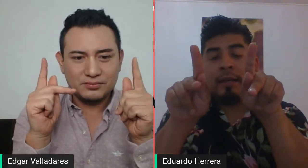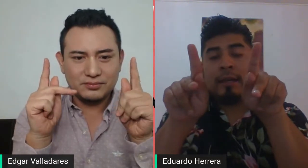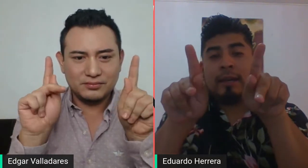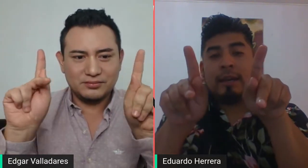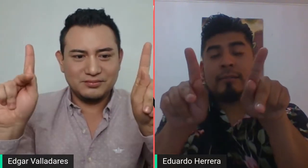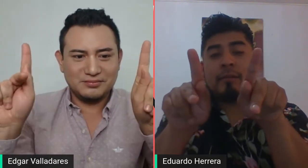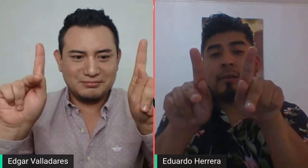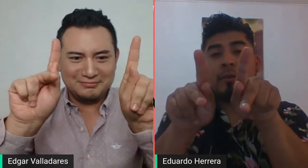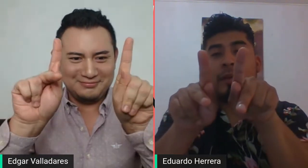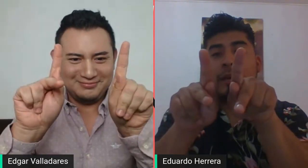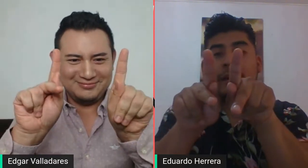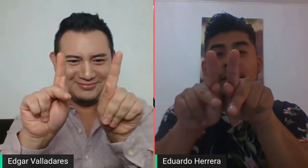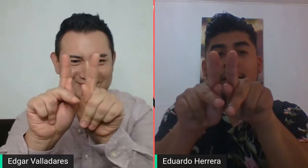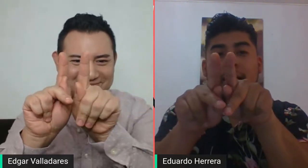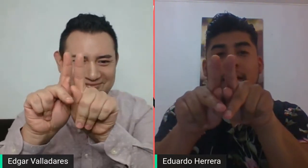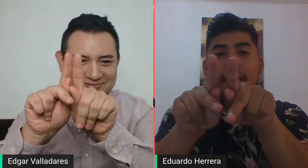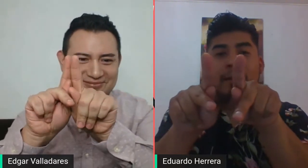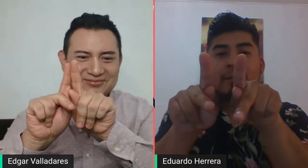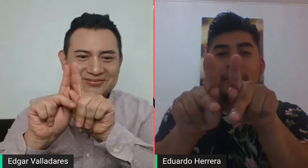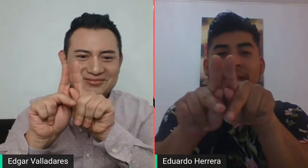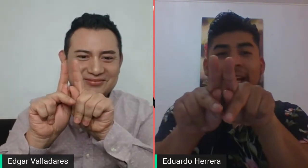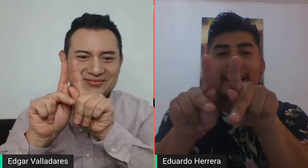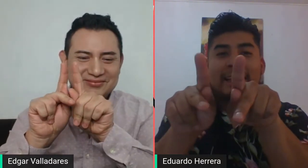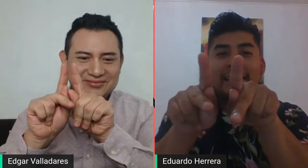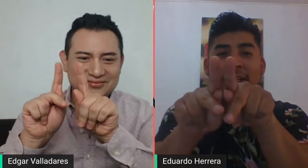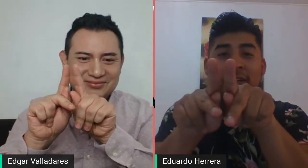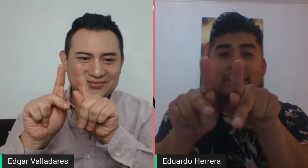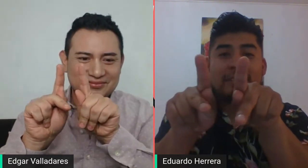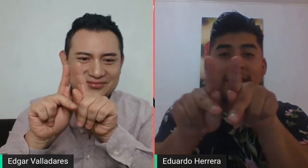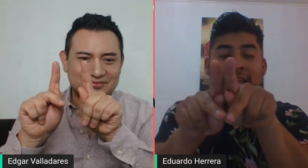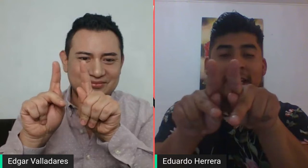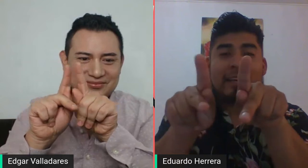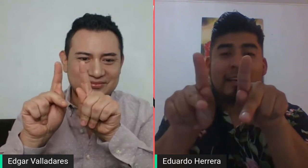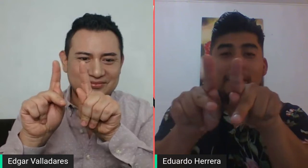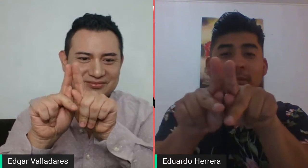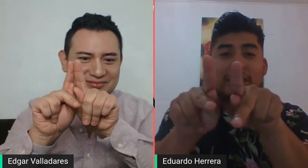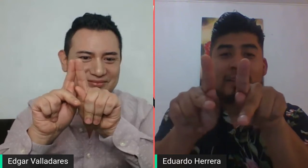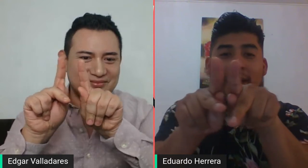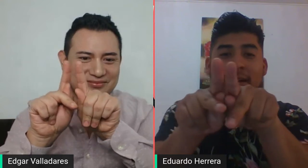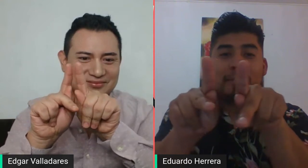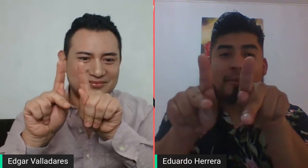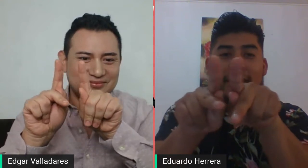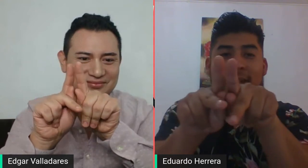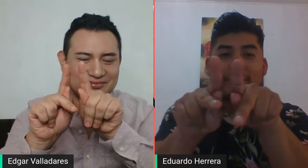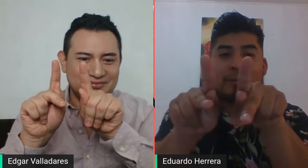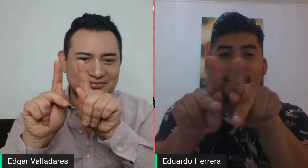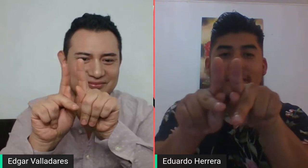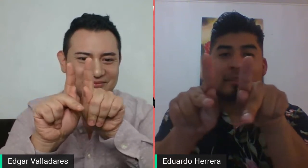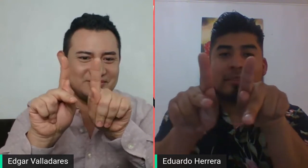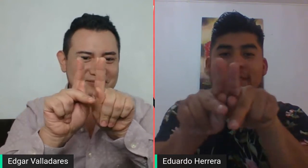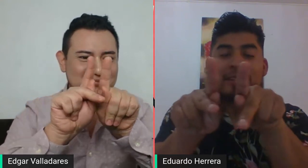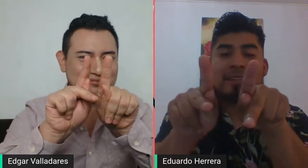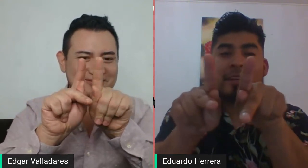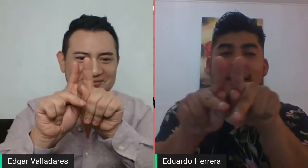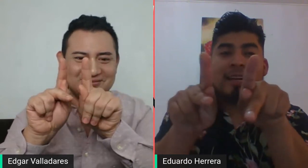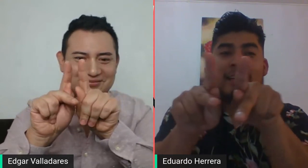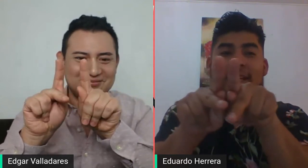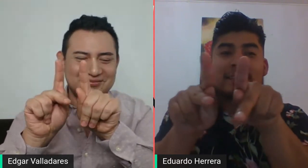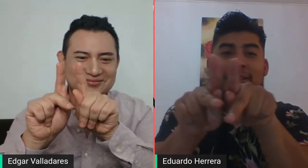Las vamos a contar de la misma manera que tío. Y vamos a darle pequeños golpecitos. Y esto